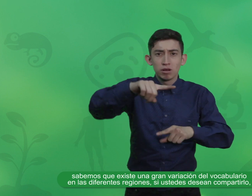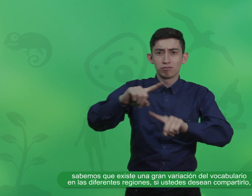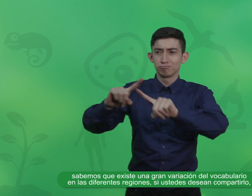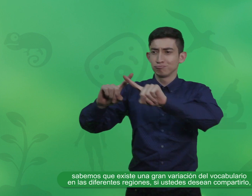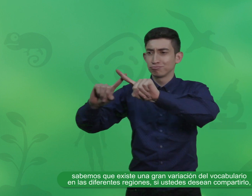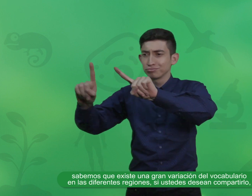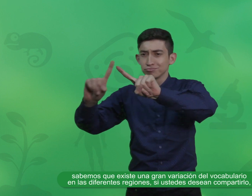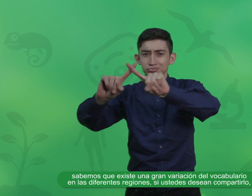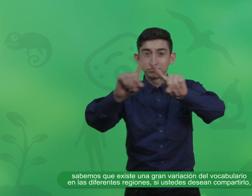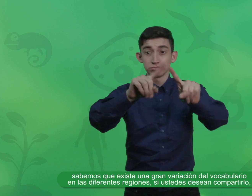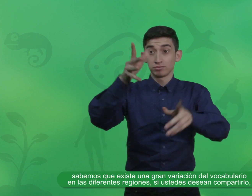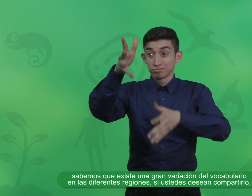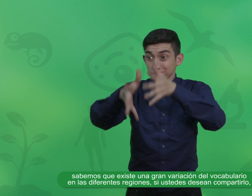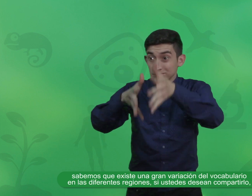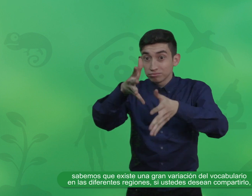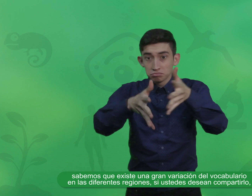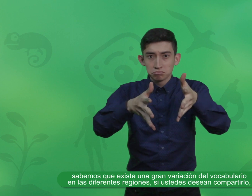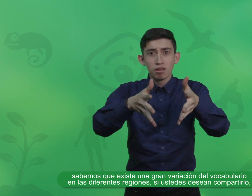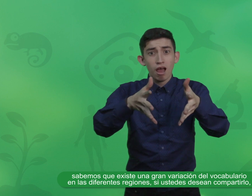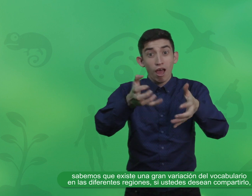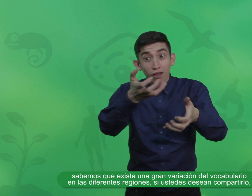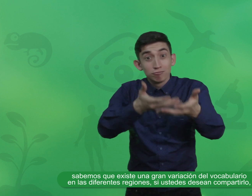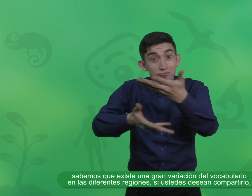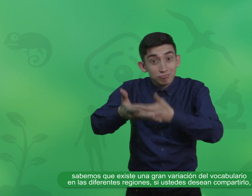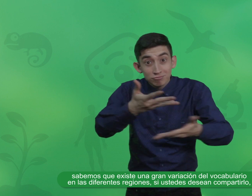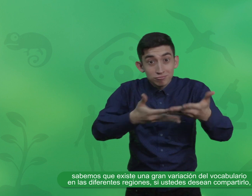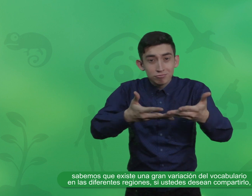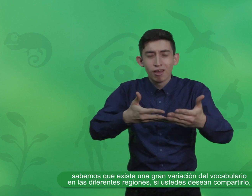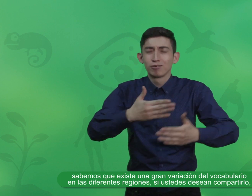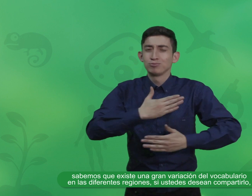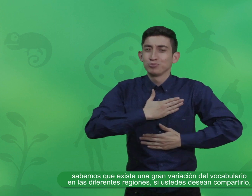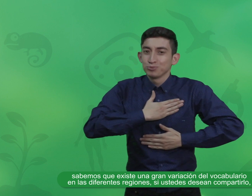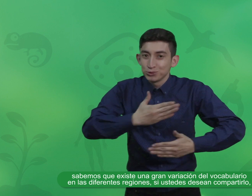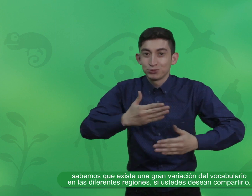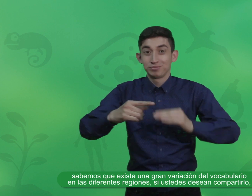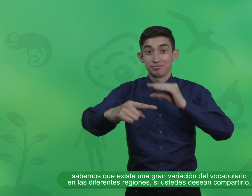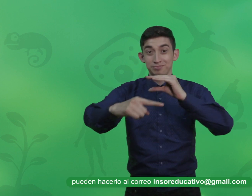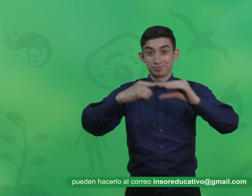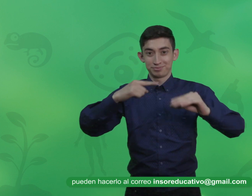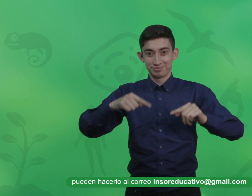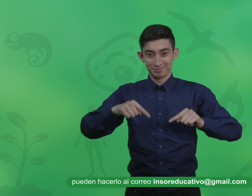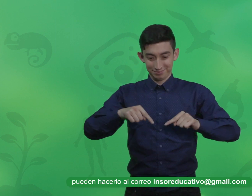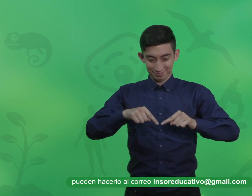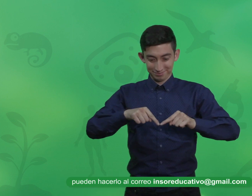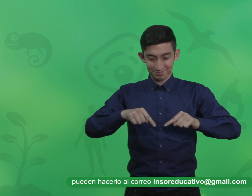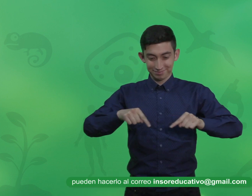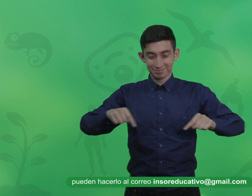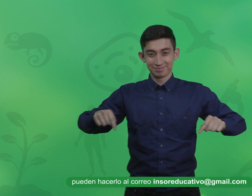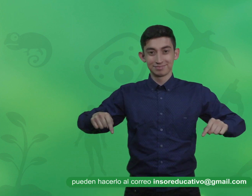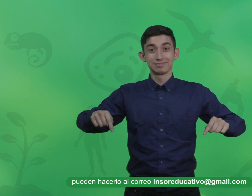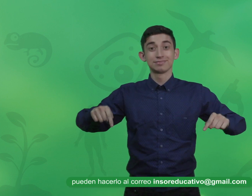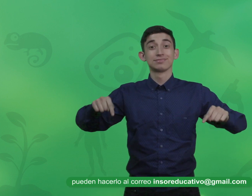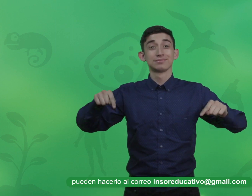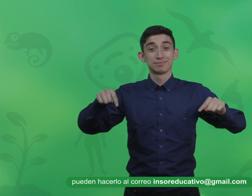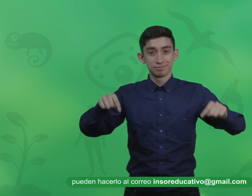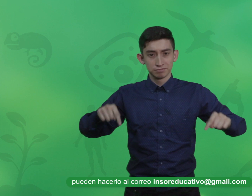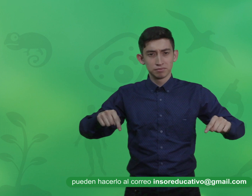clase en vivo. Sabemos que existe una gran variación del vocabulario en las diferentes regiones. Si ustedes desean compartirlo,